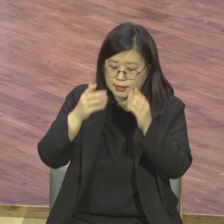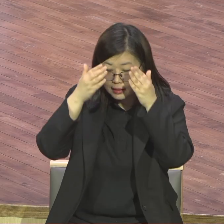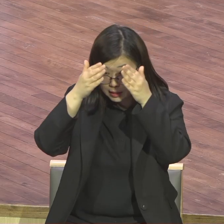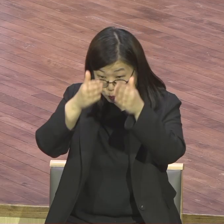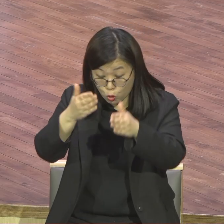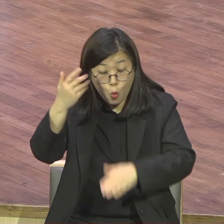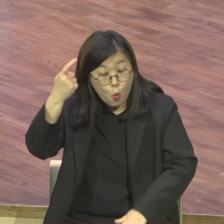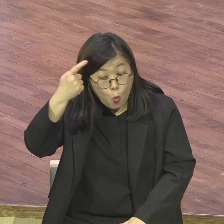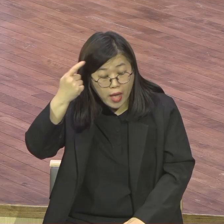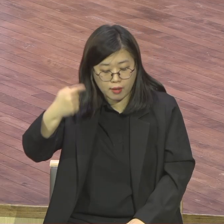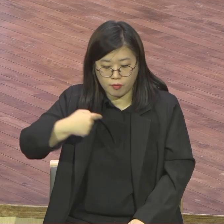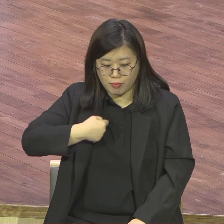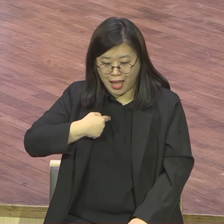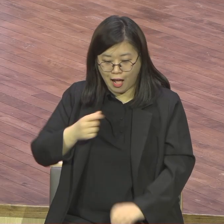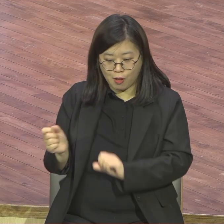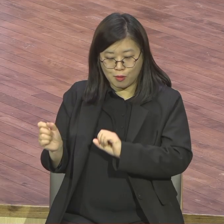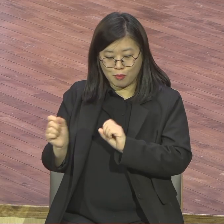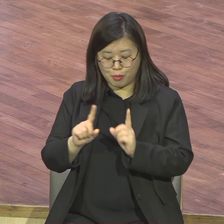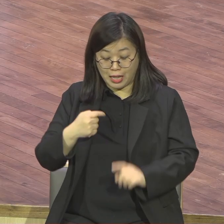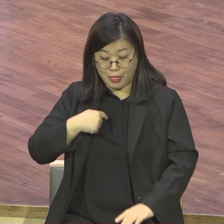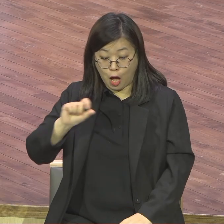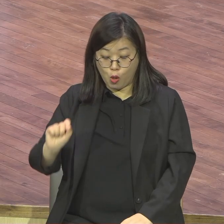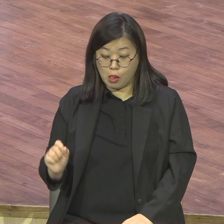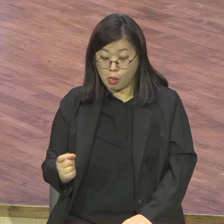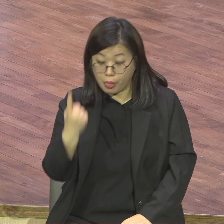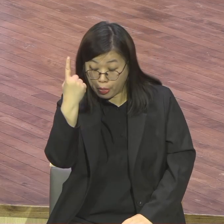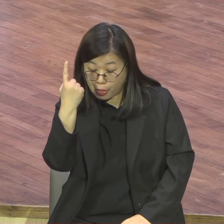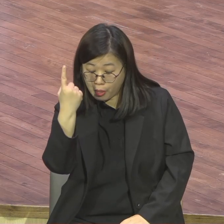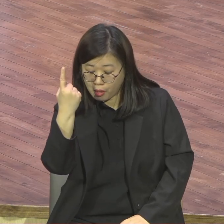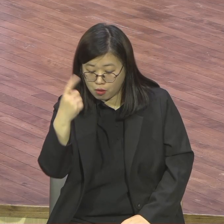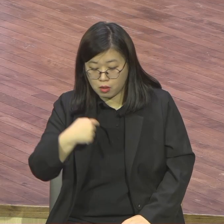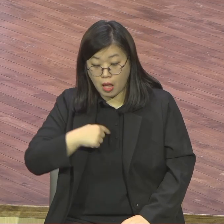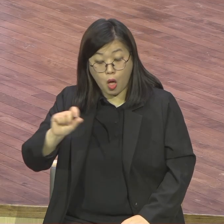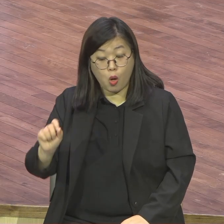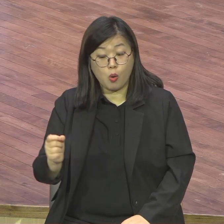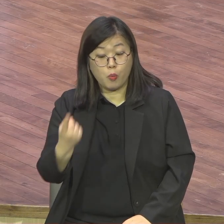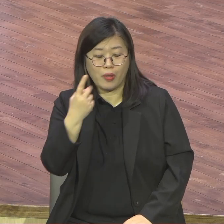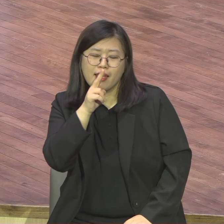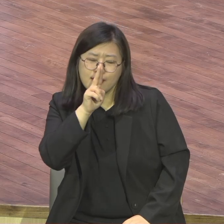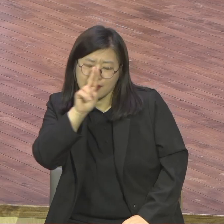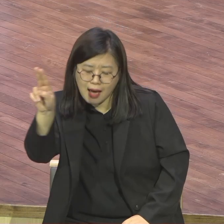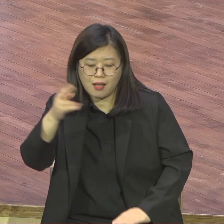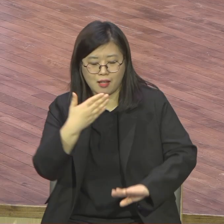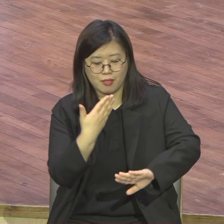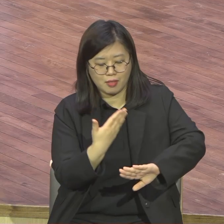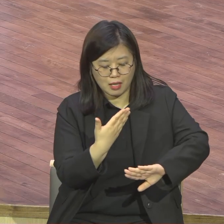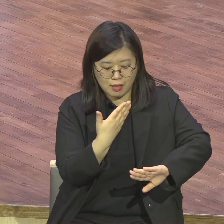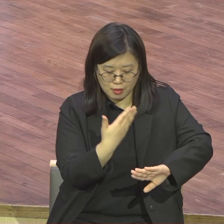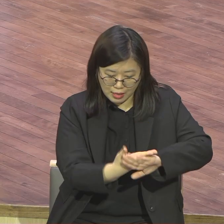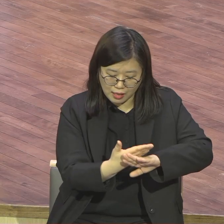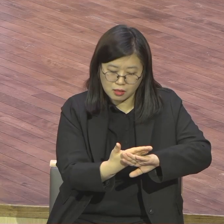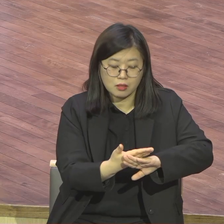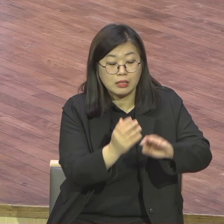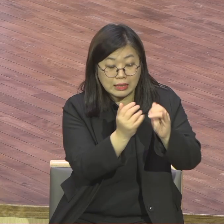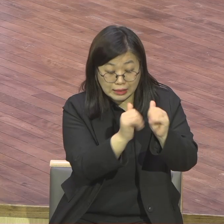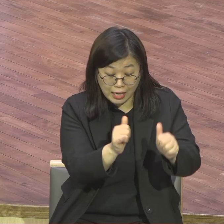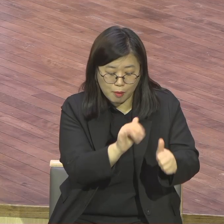교회도 살고 내가 살면 다 살아요. 그거 아셔야 돼요. 내가 죽으면 다 죽어. 내가 주인공이야. 아멘 들늘이 아니에요.